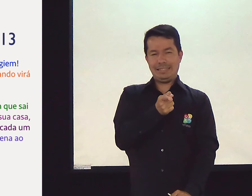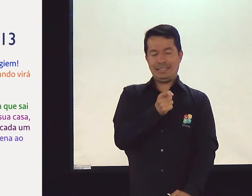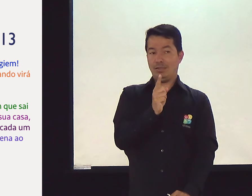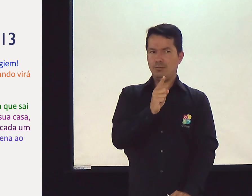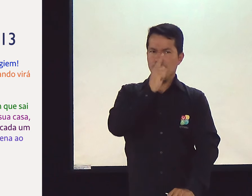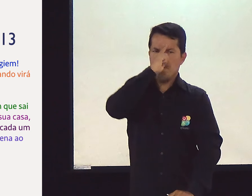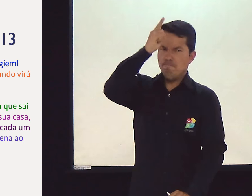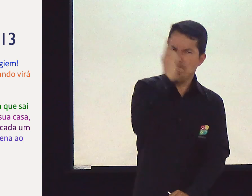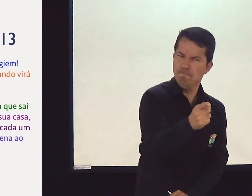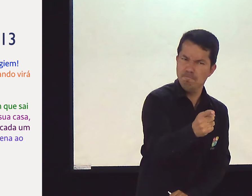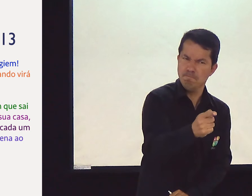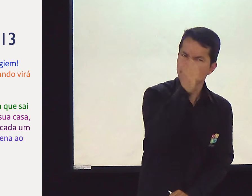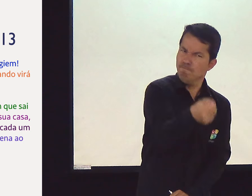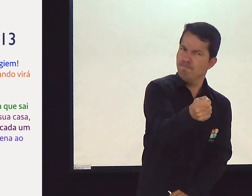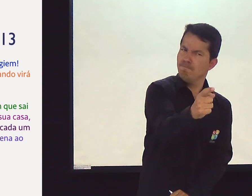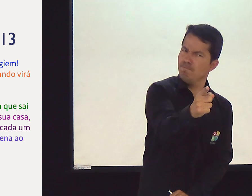Não é? É uma coisa séria. Manda.